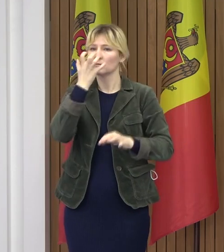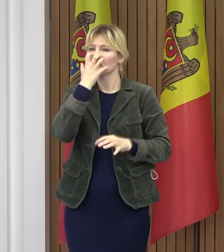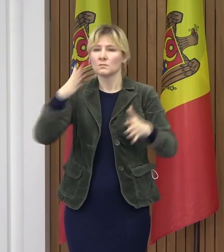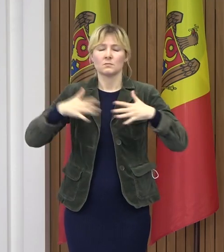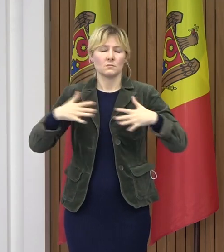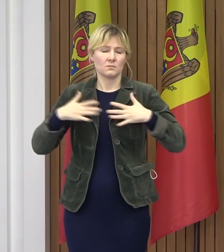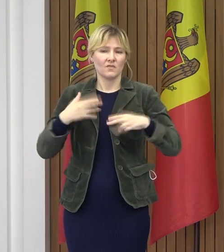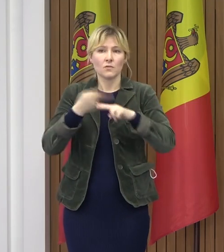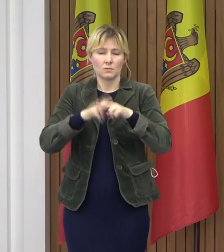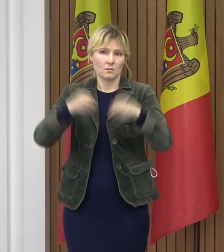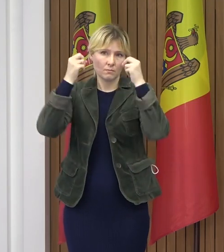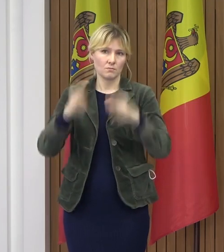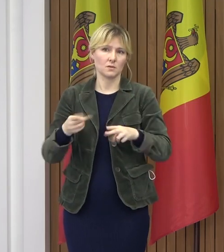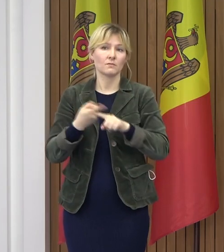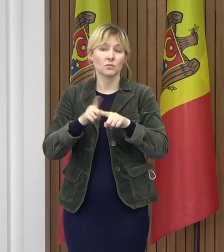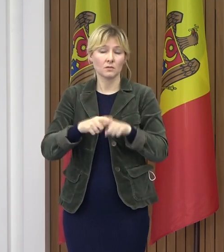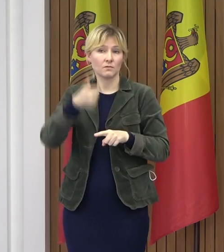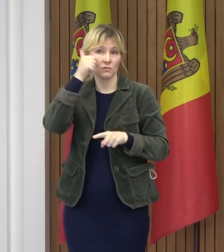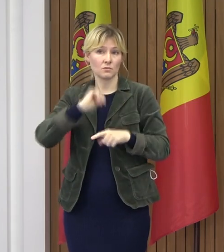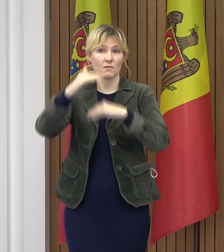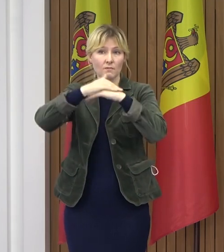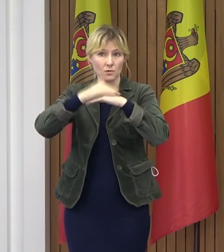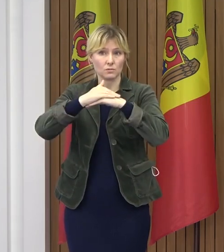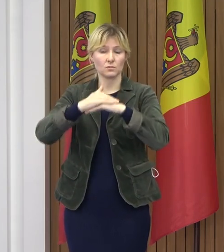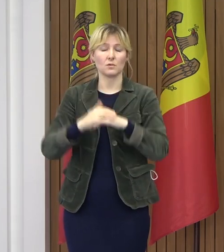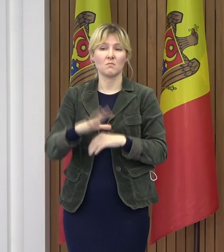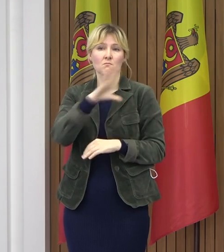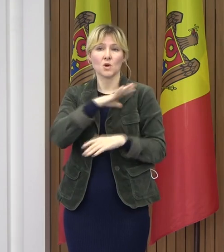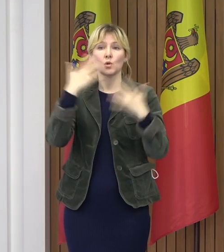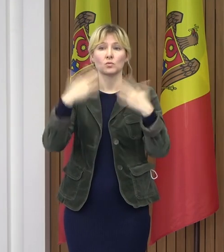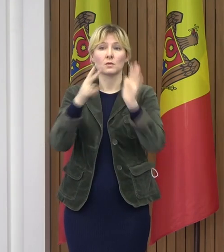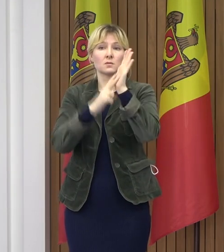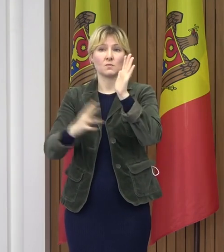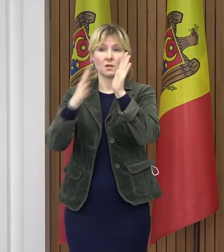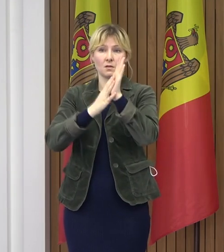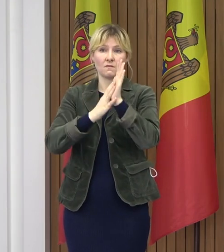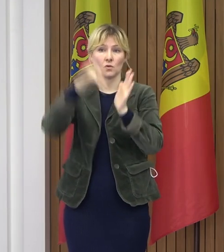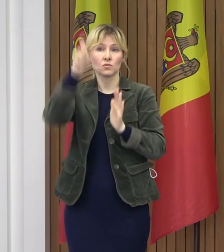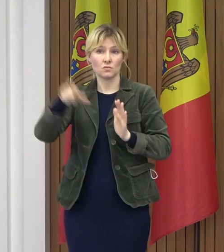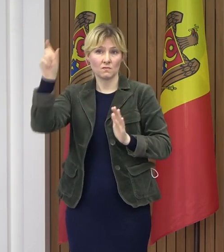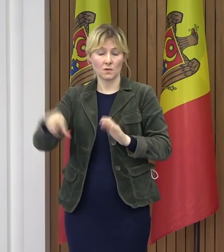La ziua de ieri seara erau deja 79 de persoane.